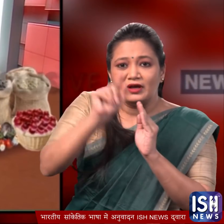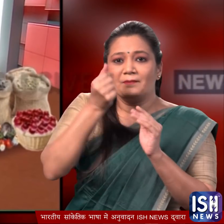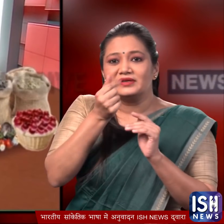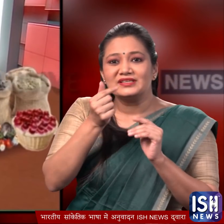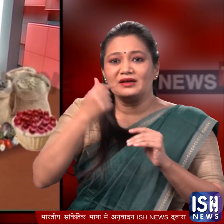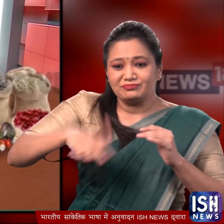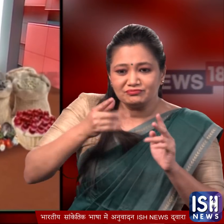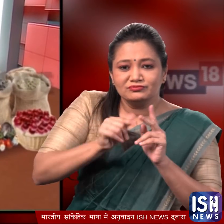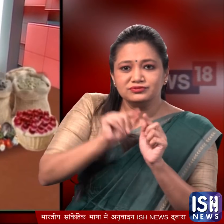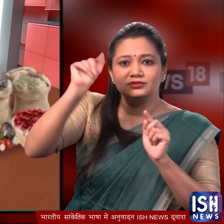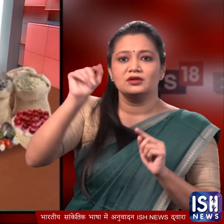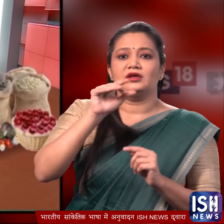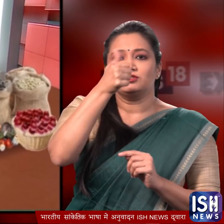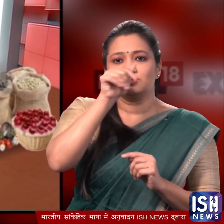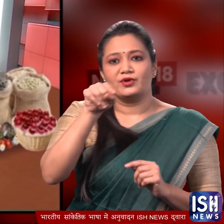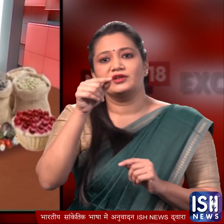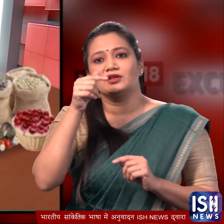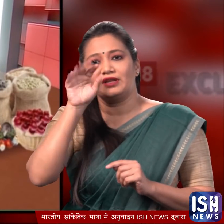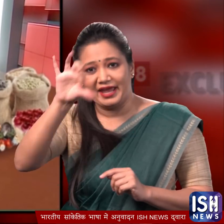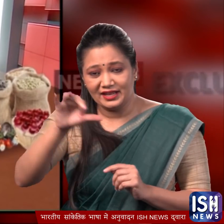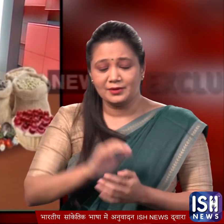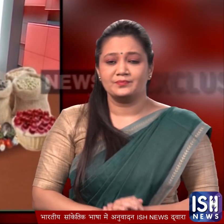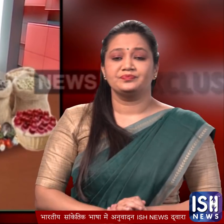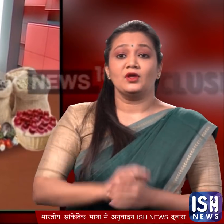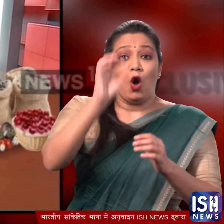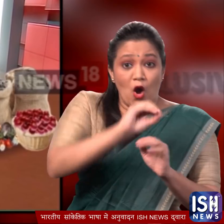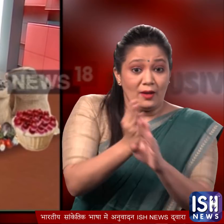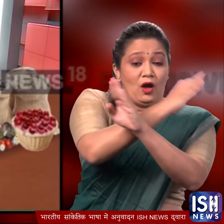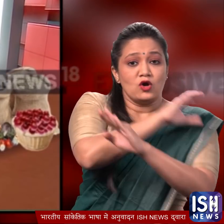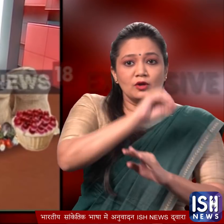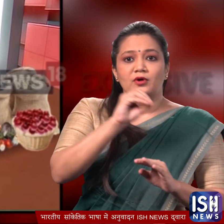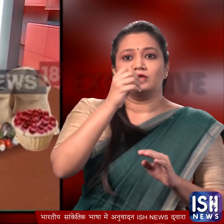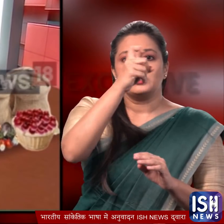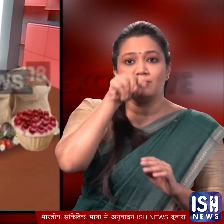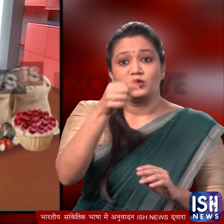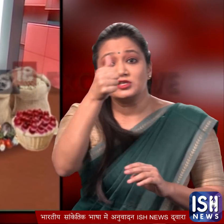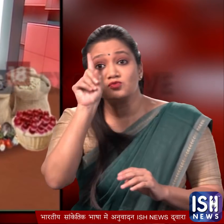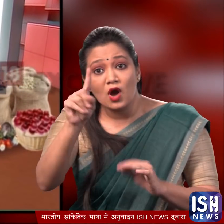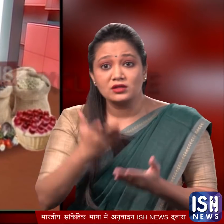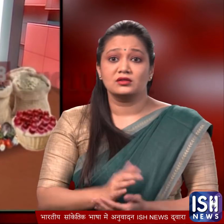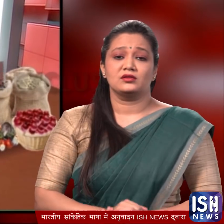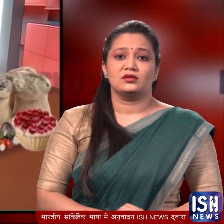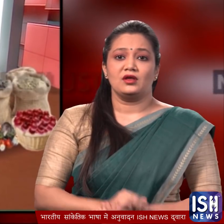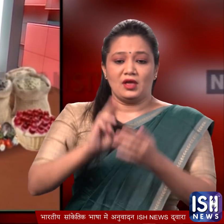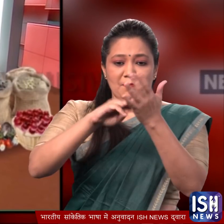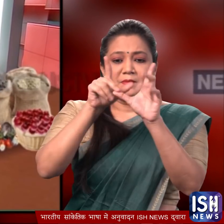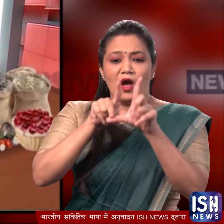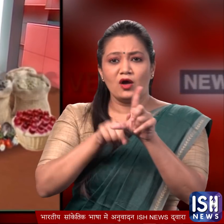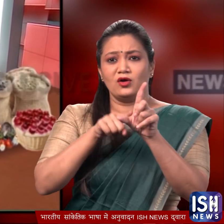महंगाई दर 6.9 प्रतिशत दर्च की गई थी जबकि ऑक्तोबर में ये 7.6 एक प्रतिशत तक पहुंच गई थी जो मई 2014